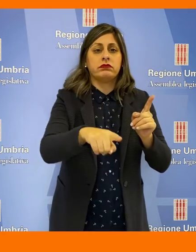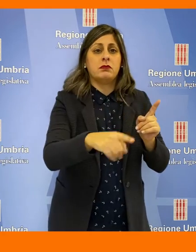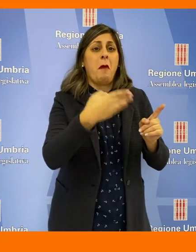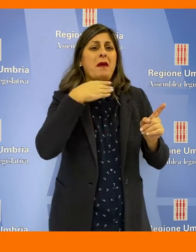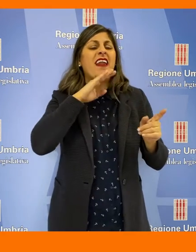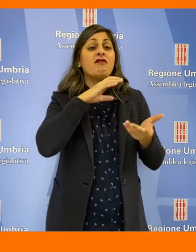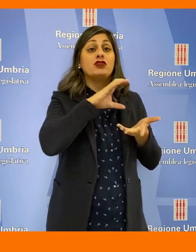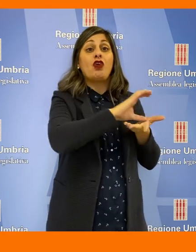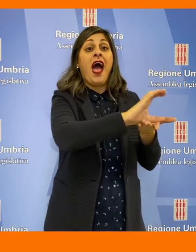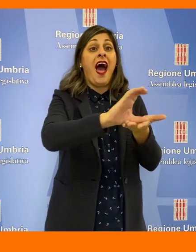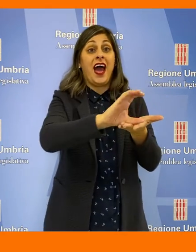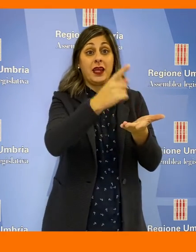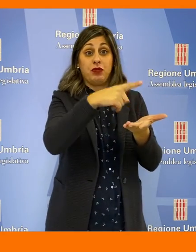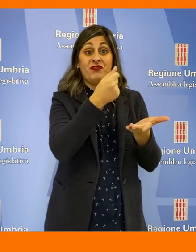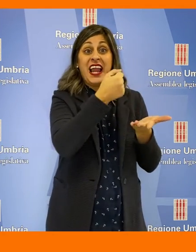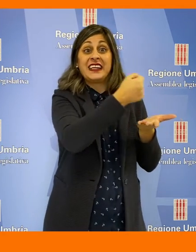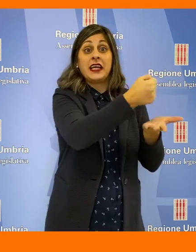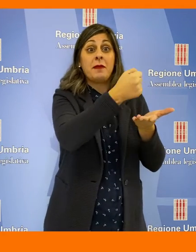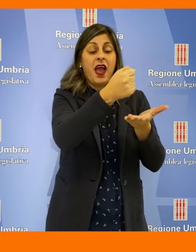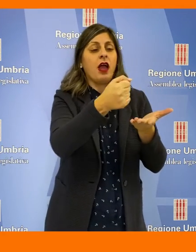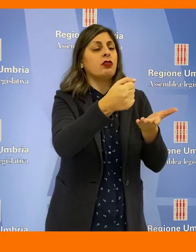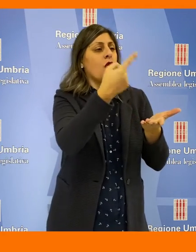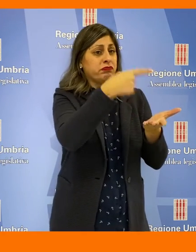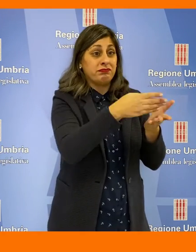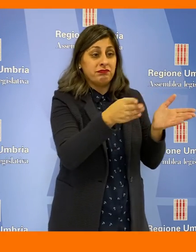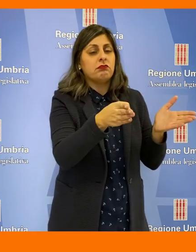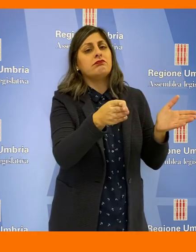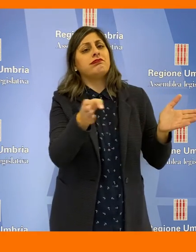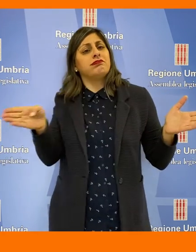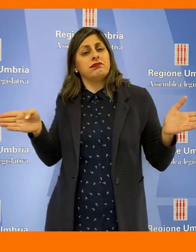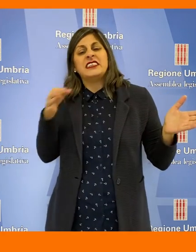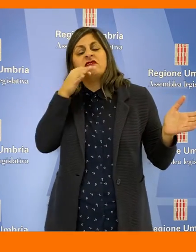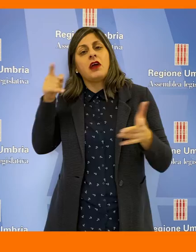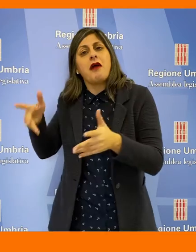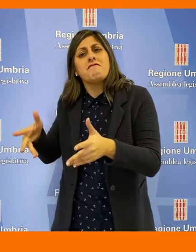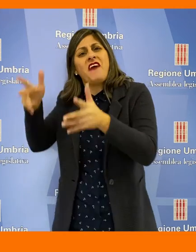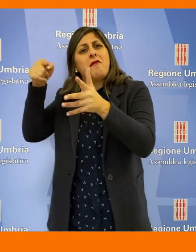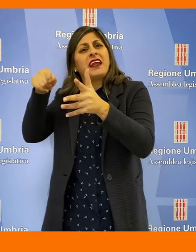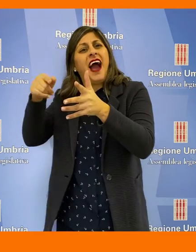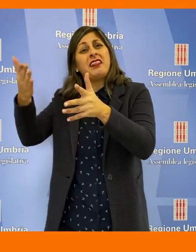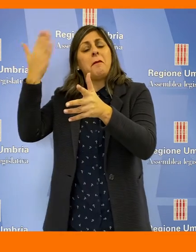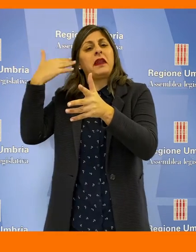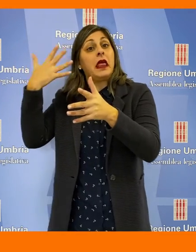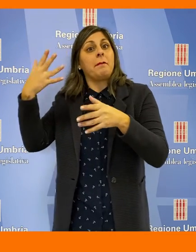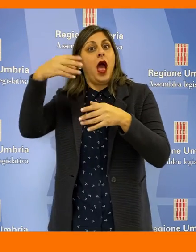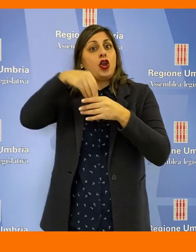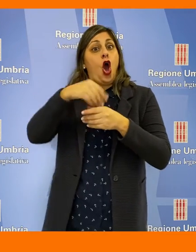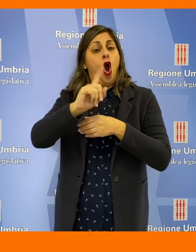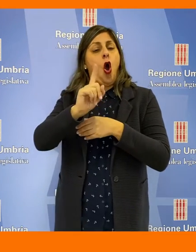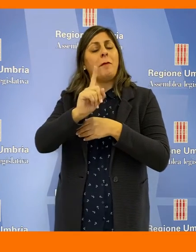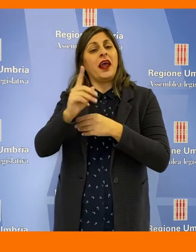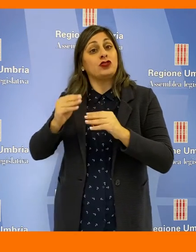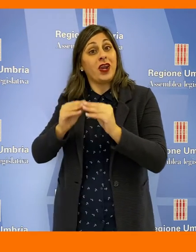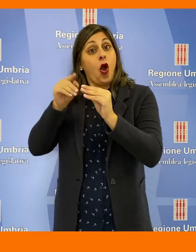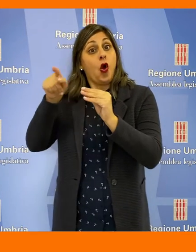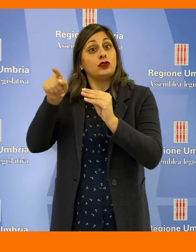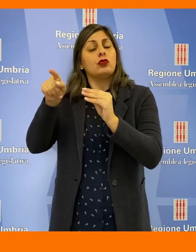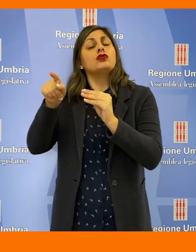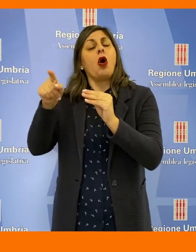platea dei beneficiari dei finanziamenti comprendendo tutte le tipologie di fabbricati ad oggi non considerate nella ricostruzione e quindi